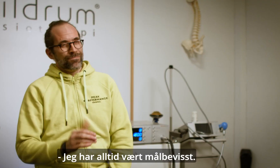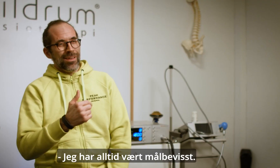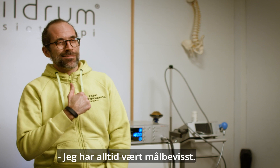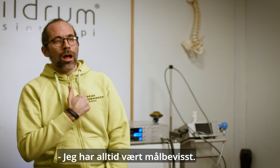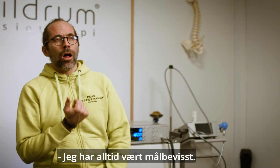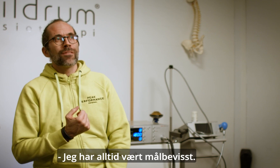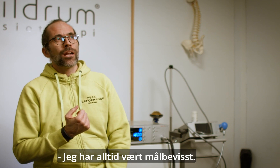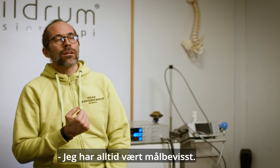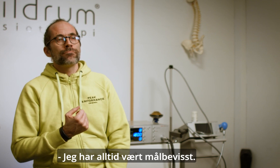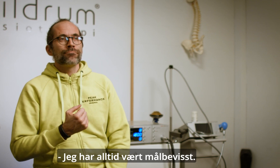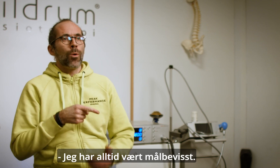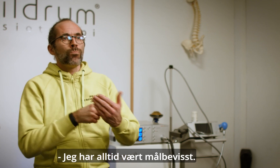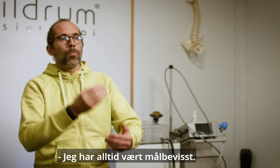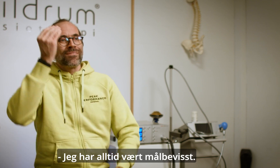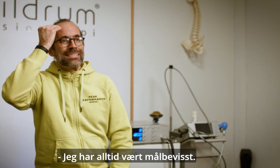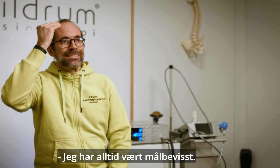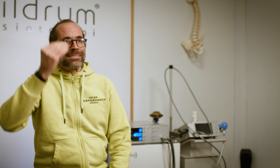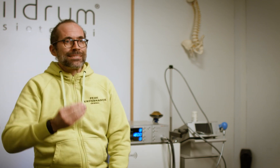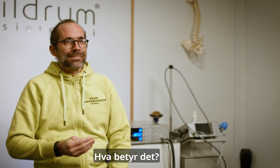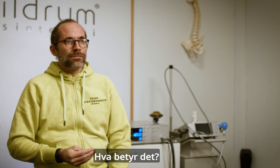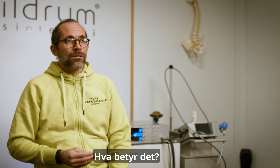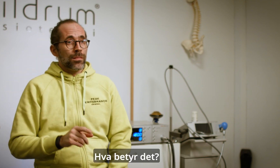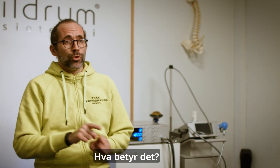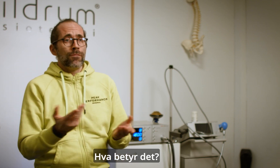Jeg har alltid vært målbevisst. Hva betyr det?